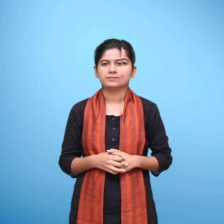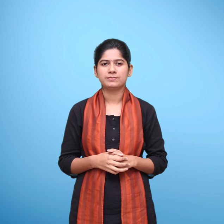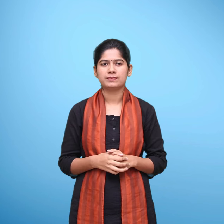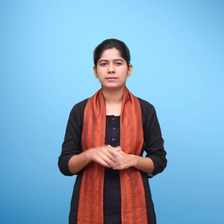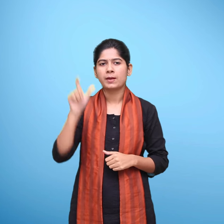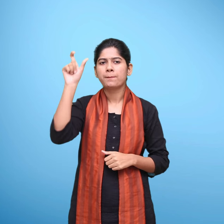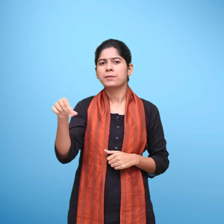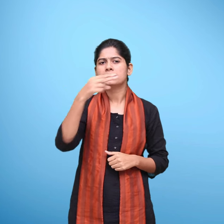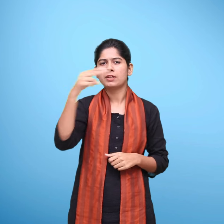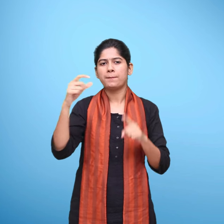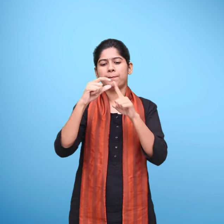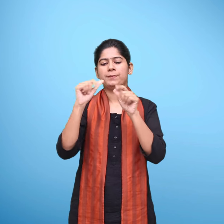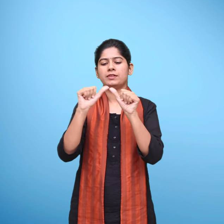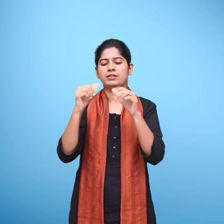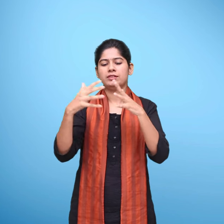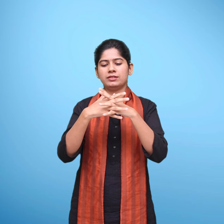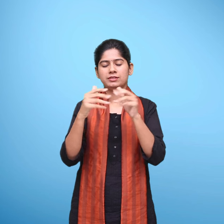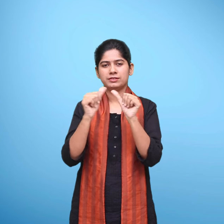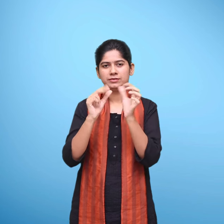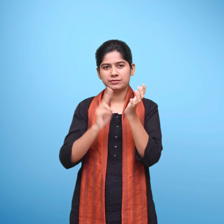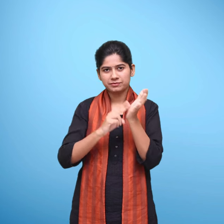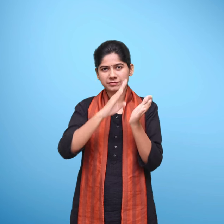अतुल मिश्र संपादक संविदा